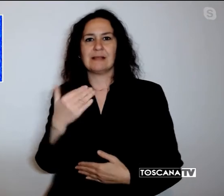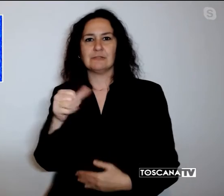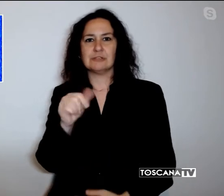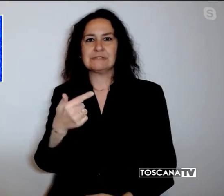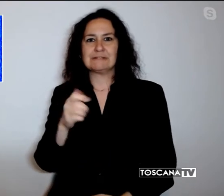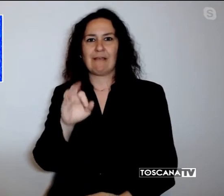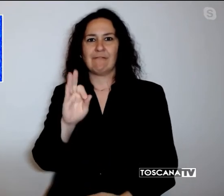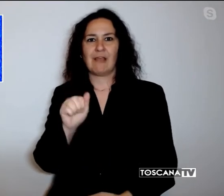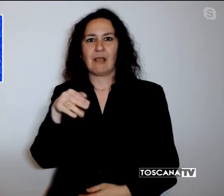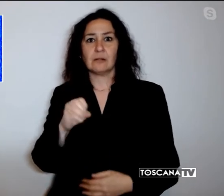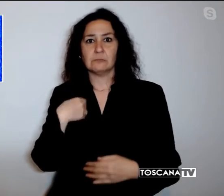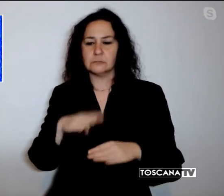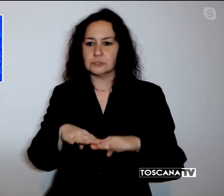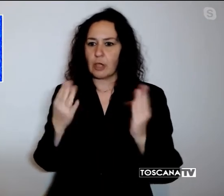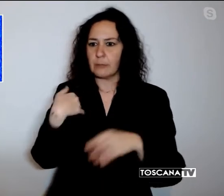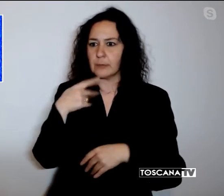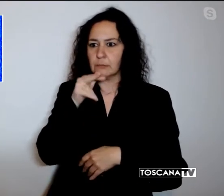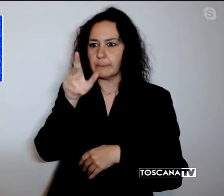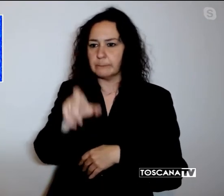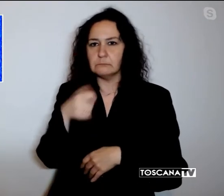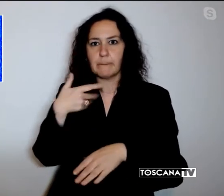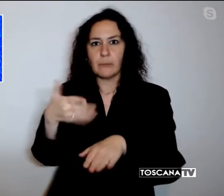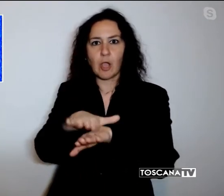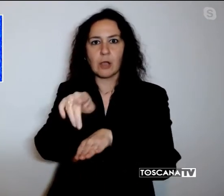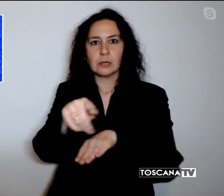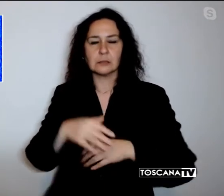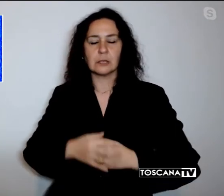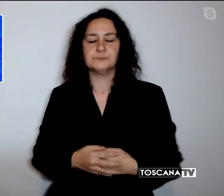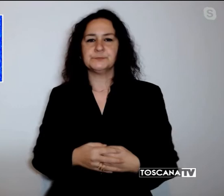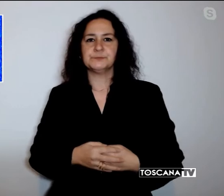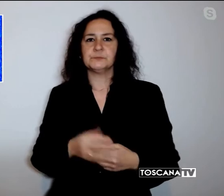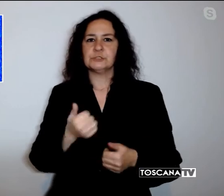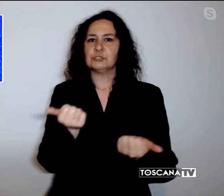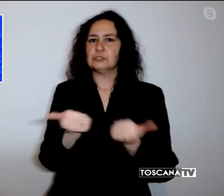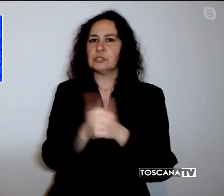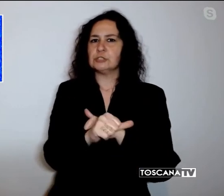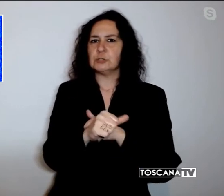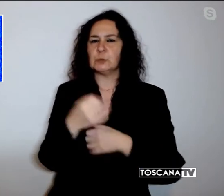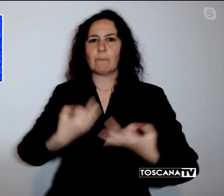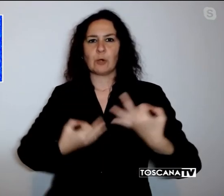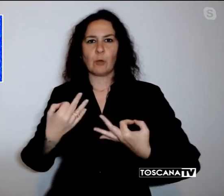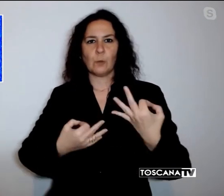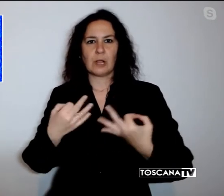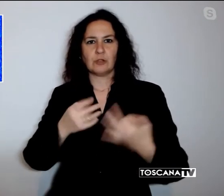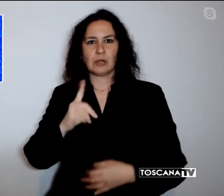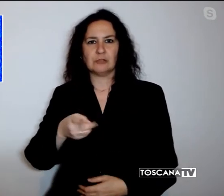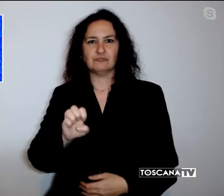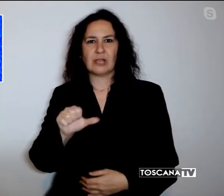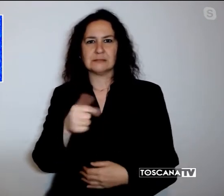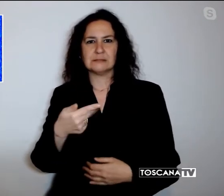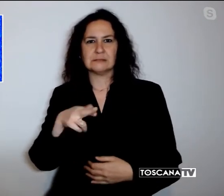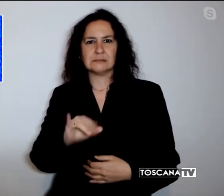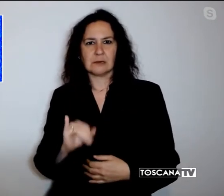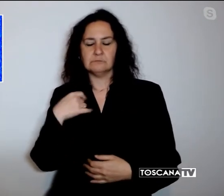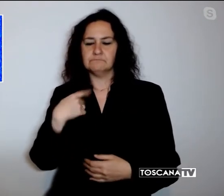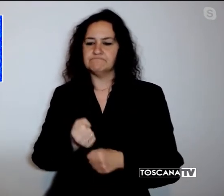era morta. Il sostituto procuratore Lorenzo Gestri, titolare del fascicolo, ha affidato l'incarico